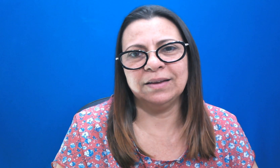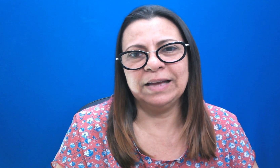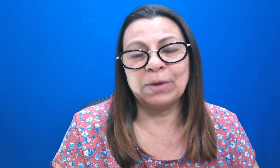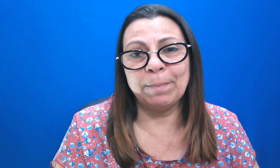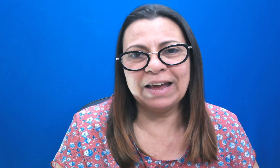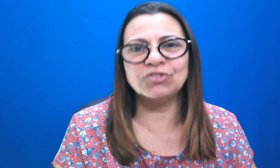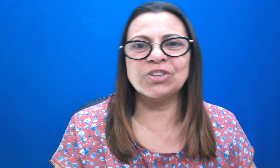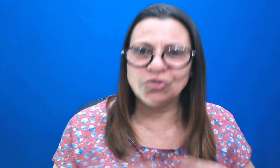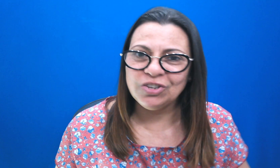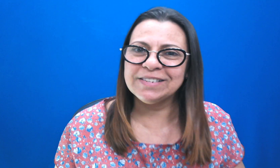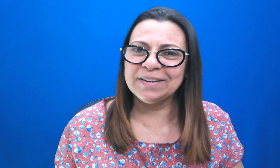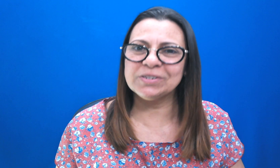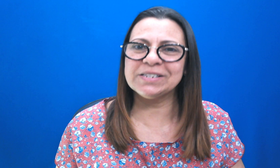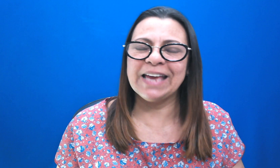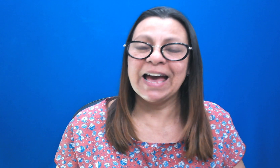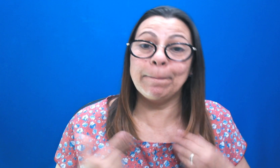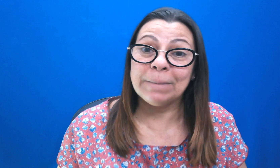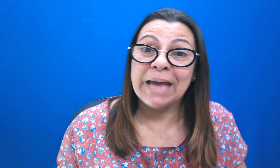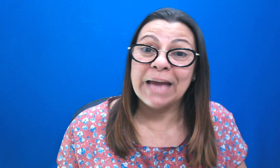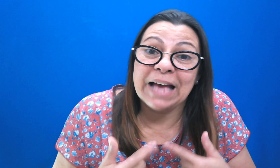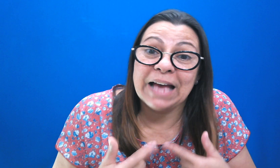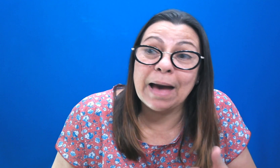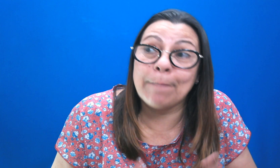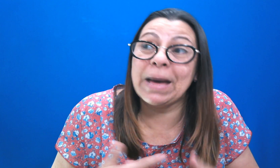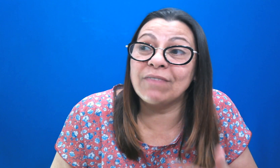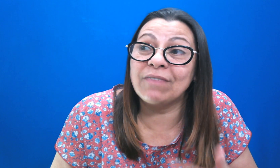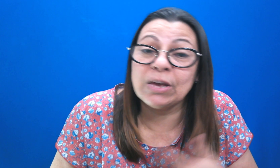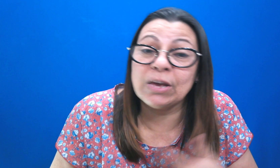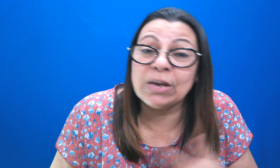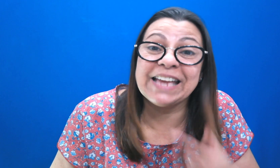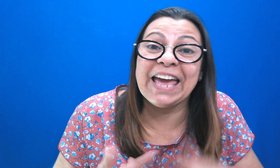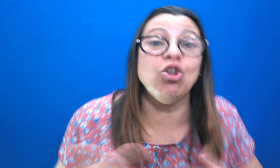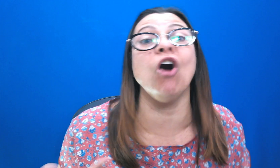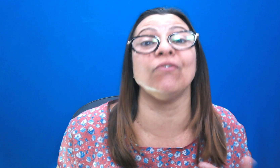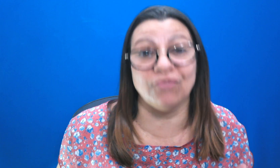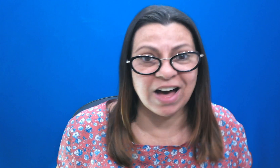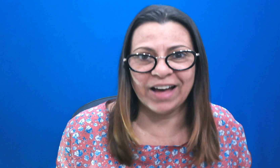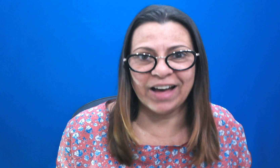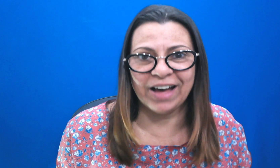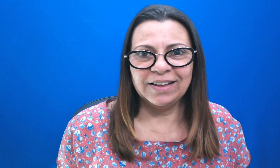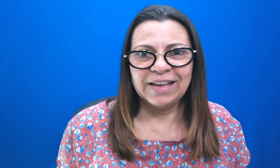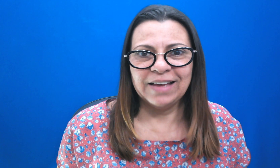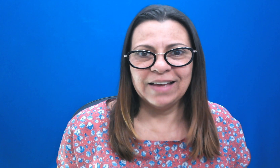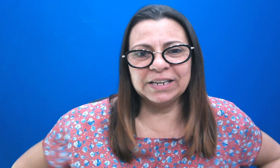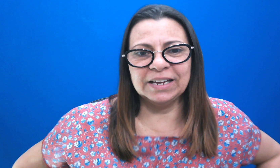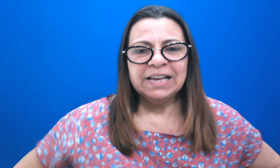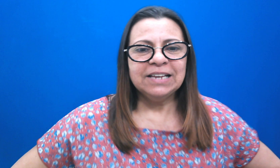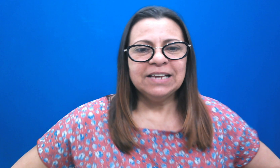Porque a palavra de Deus diz, irmãos, que a palavra de Deus, ela se renova a cada manhã. Se